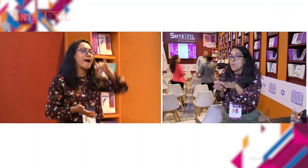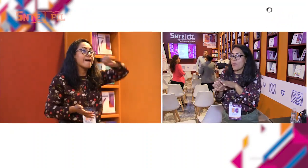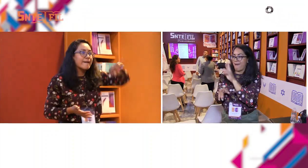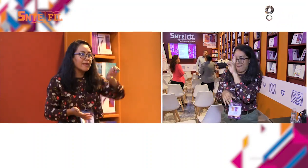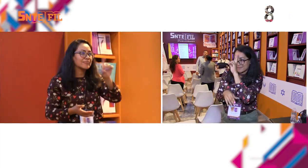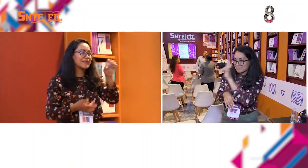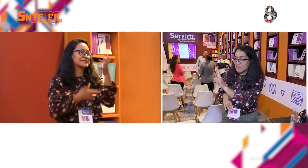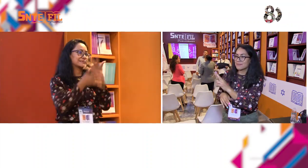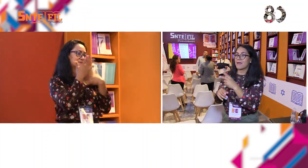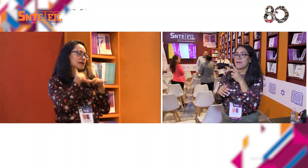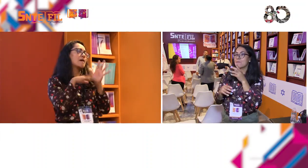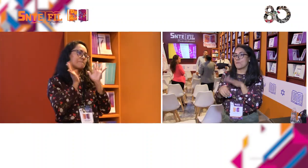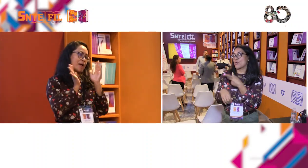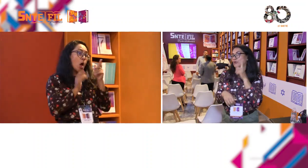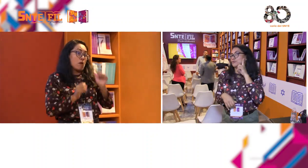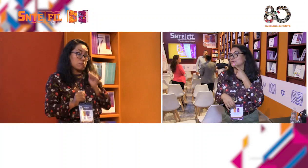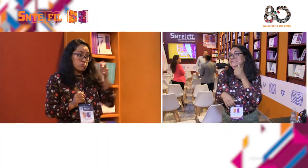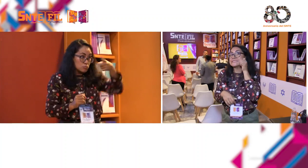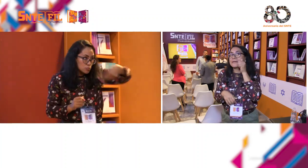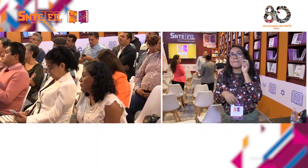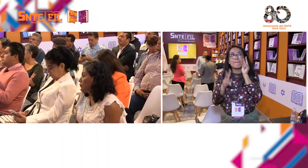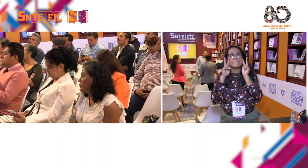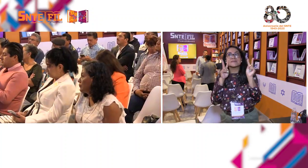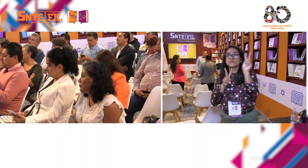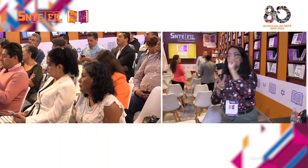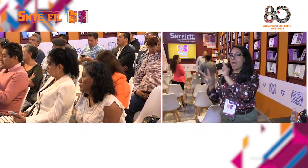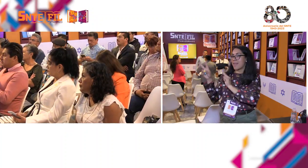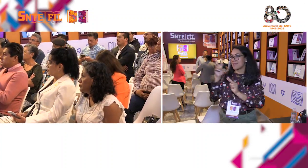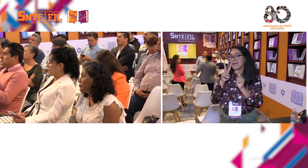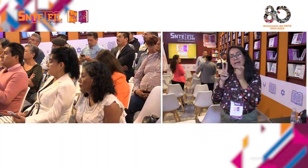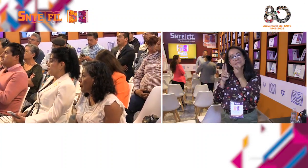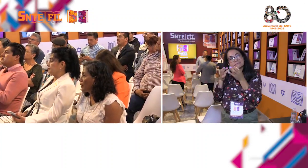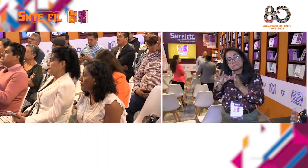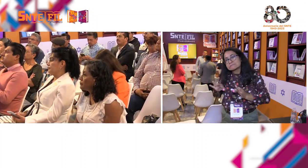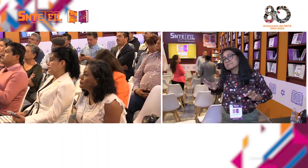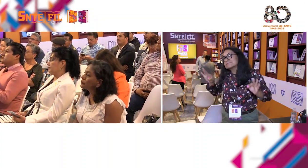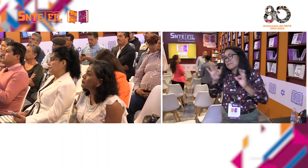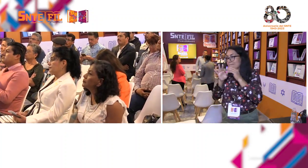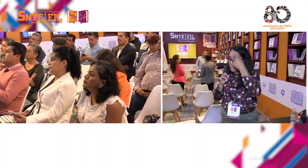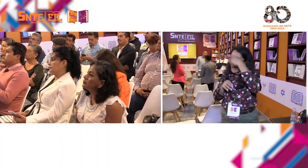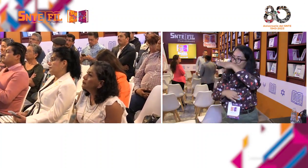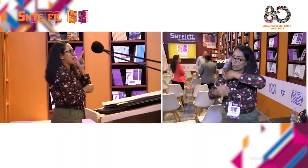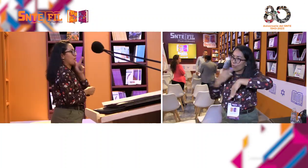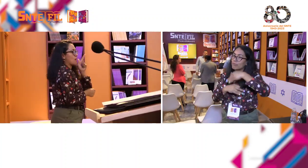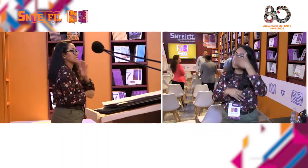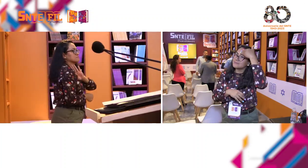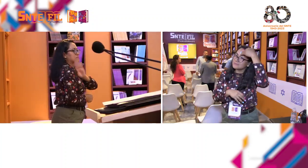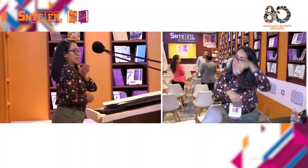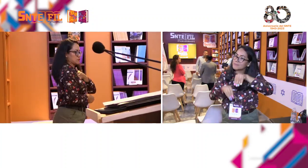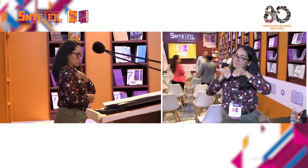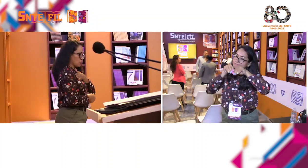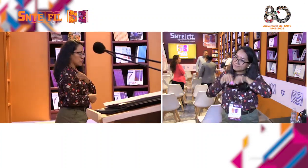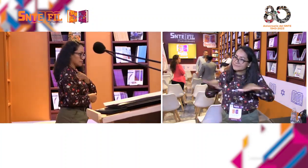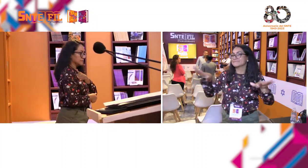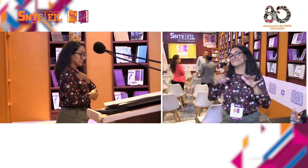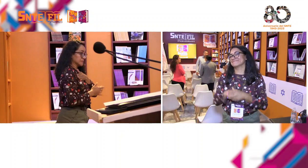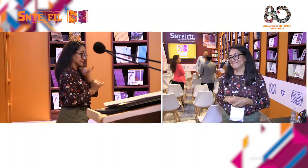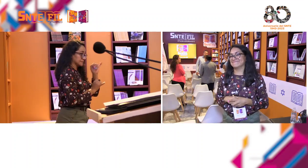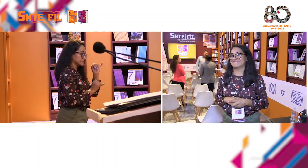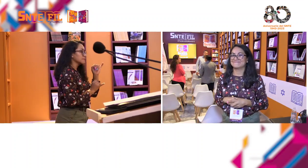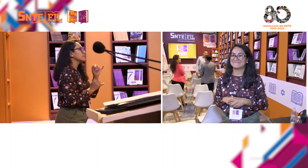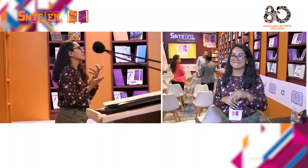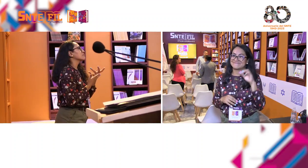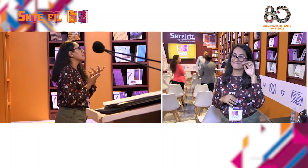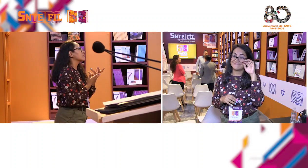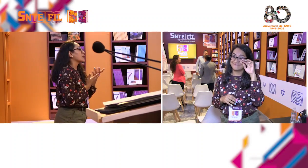idealmente debe reconocer que el sordo es una persona visual y que debe comunicarse de esta forma